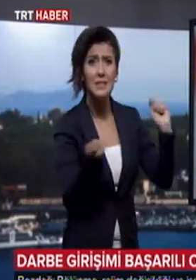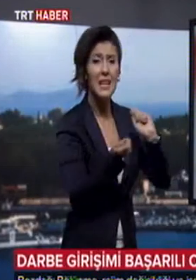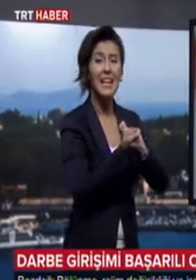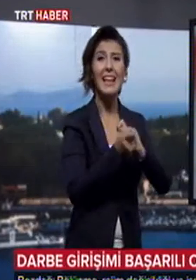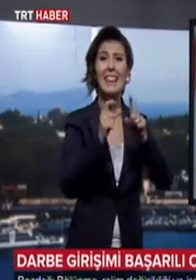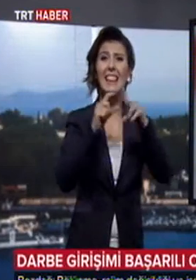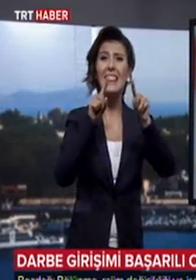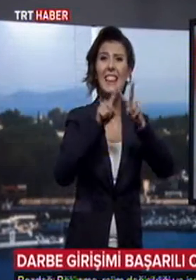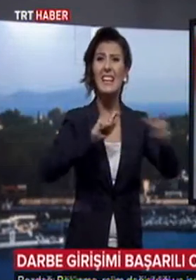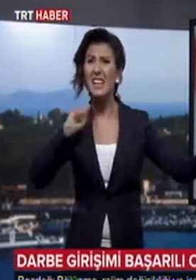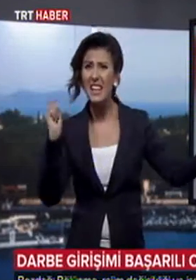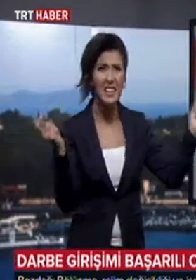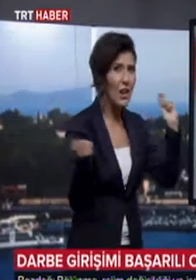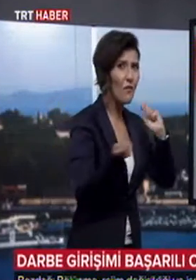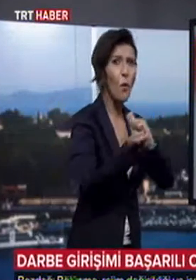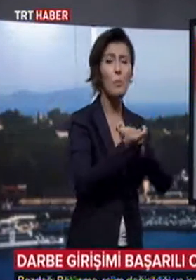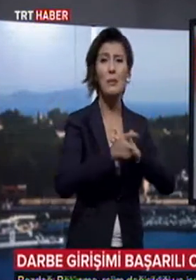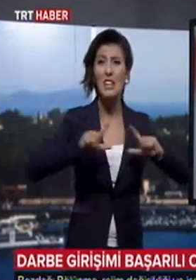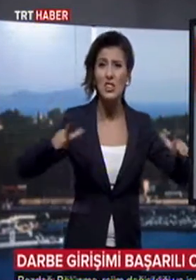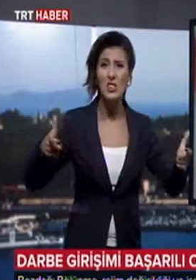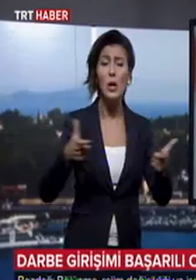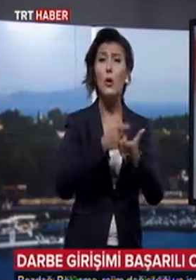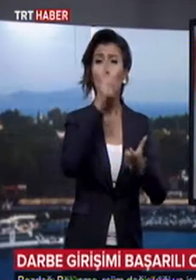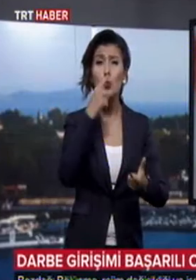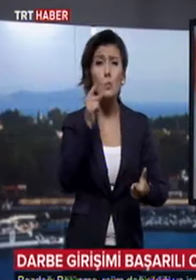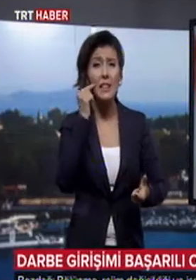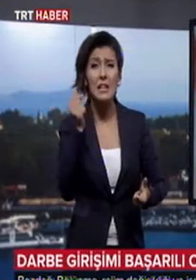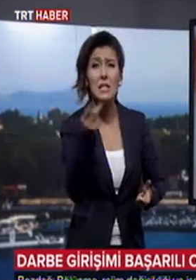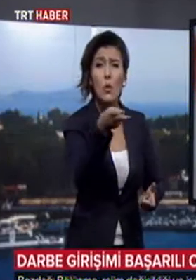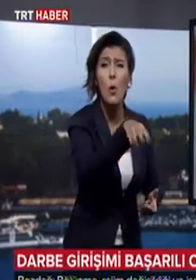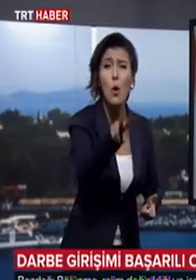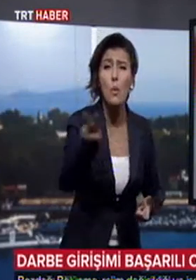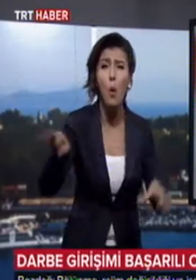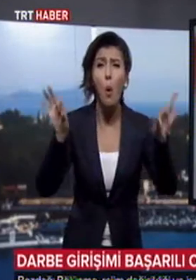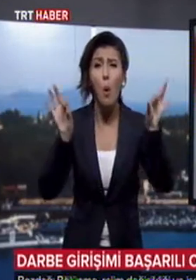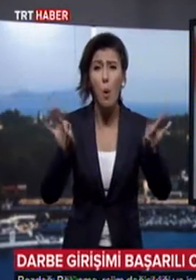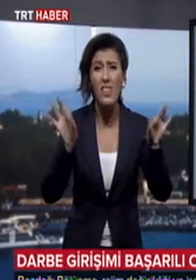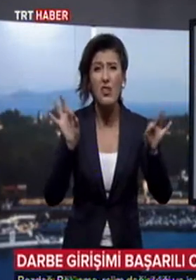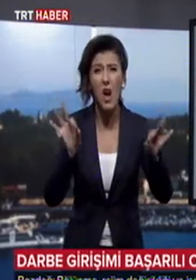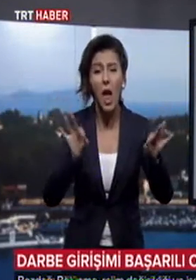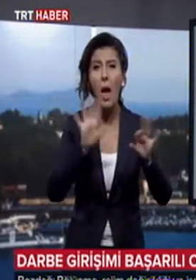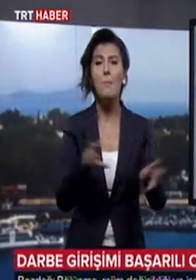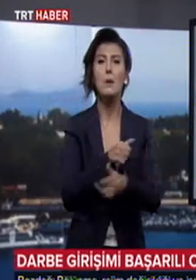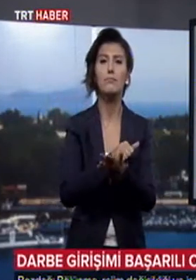ve sonu yüz binlerce insanın ölübüyle sonuçlanacak süreçlerle karşı karşıya kalınmasının önlendiğini ifade etti.